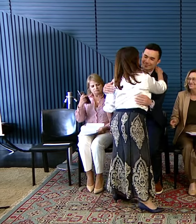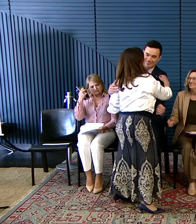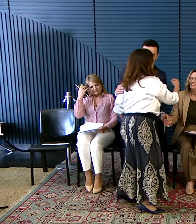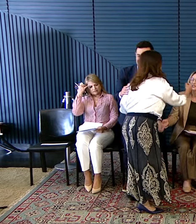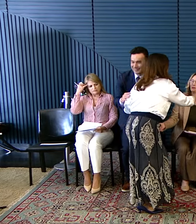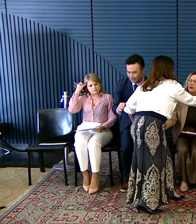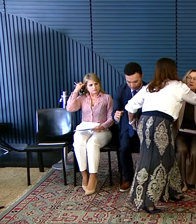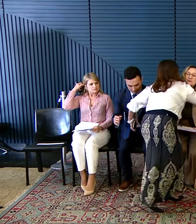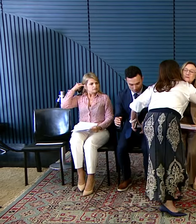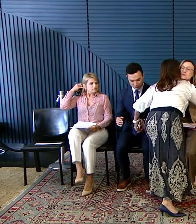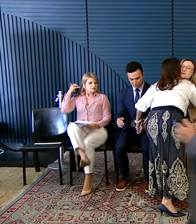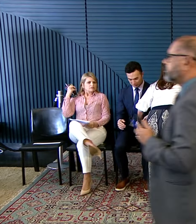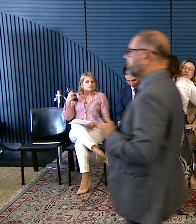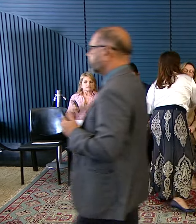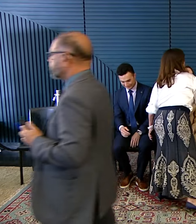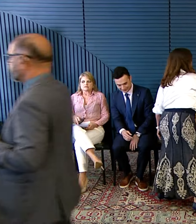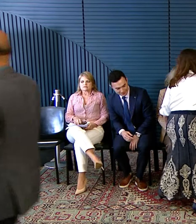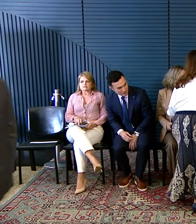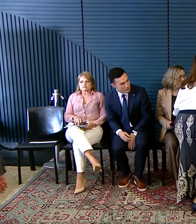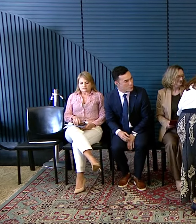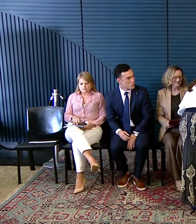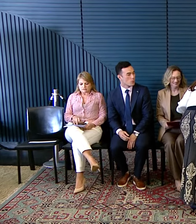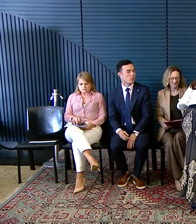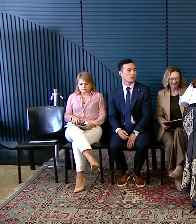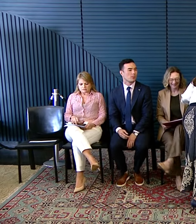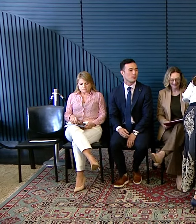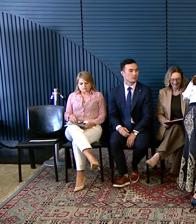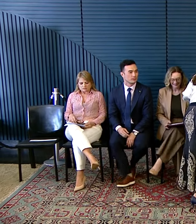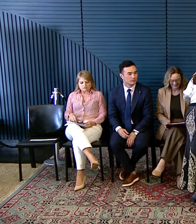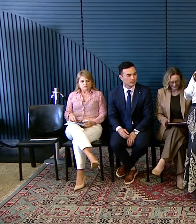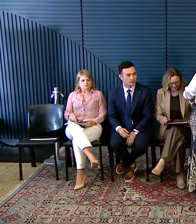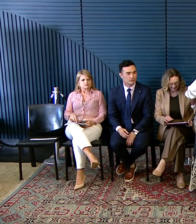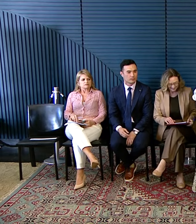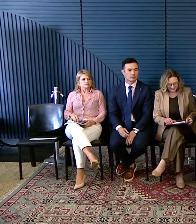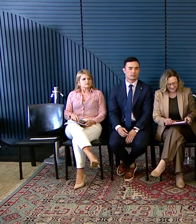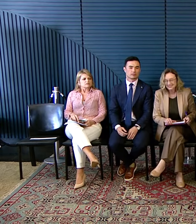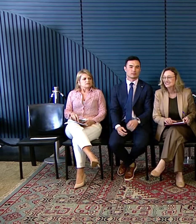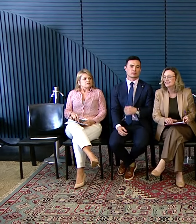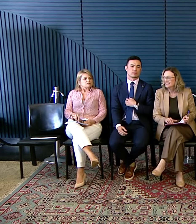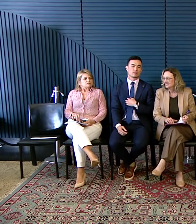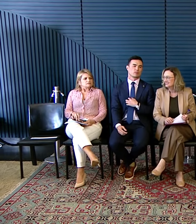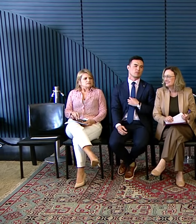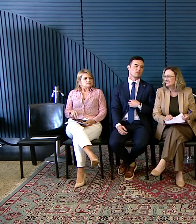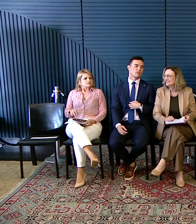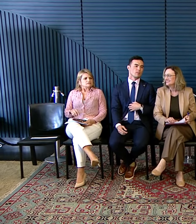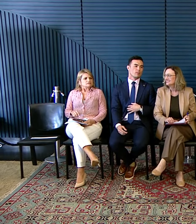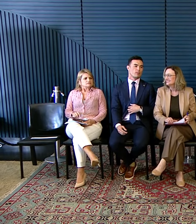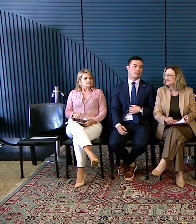Estiveram conosco nesta cerimônia A deputada Ana Paula Lima E a deputada Célia Chacriabá